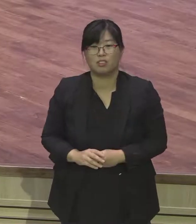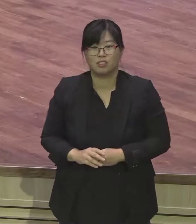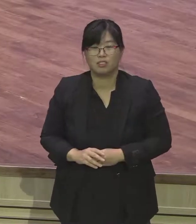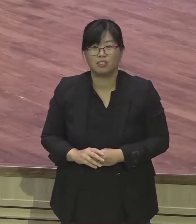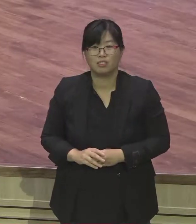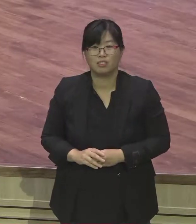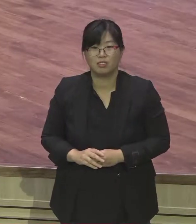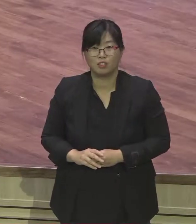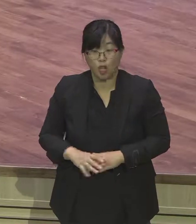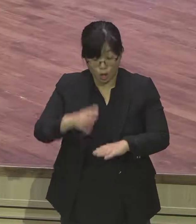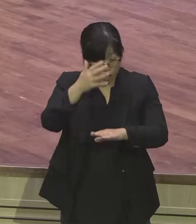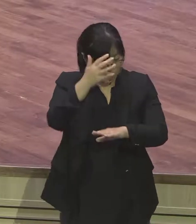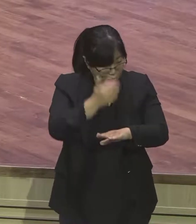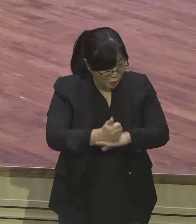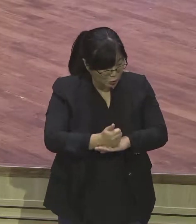구원의 길로 인도하는 것이다